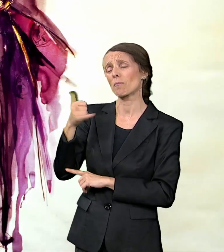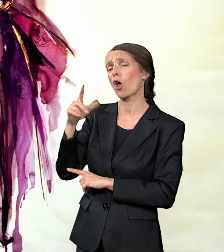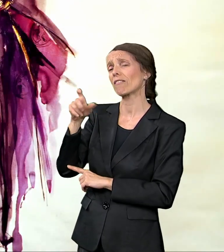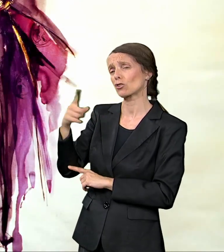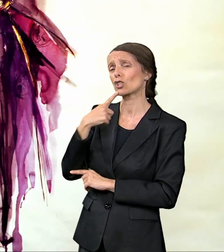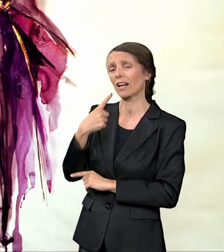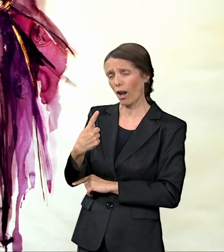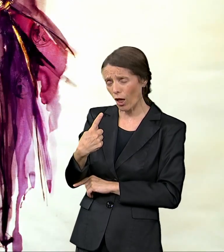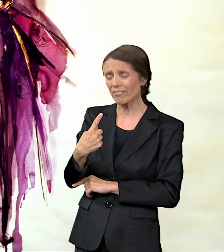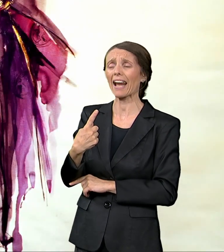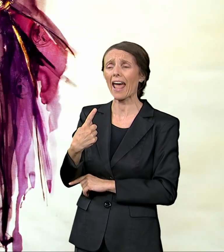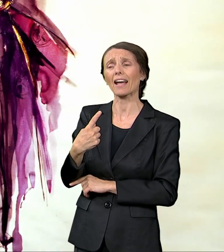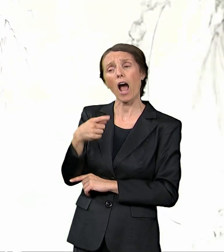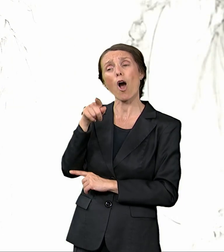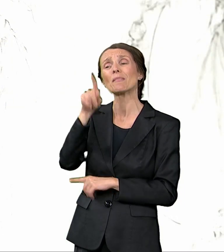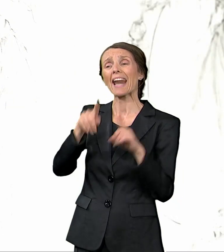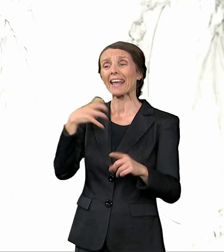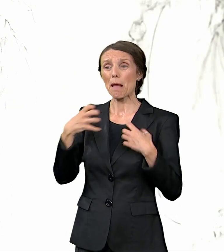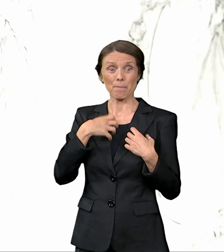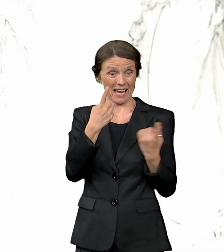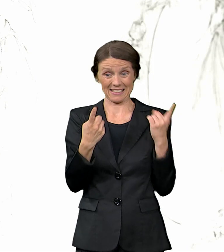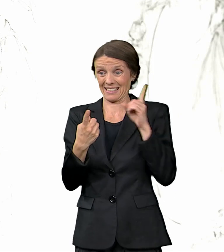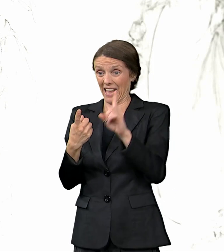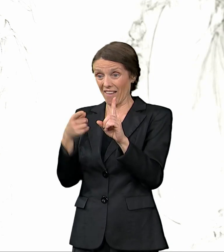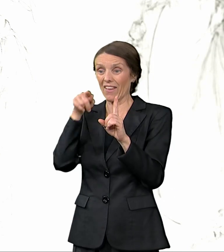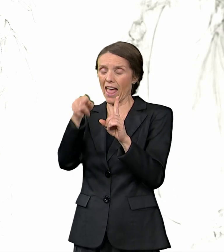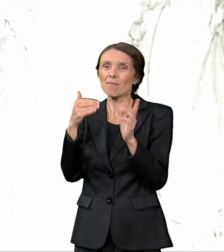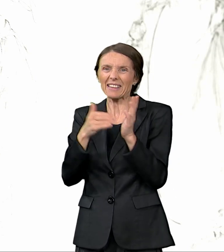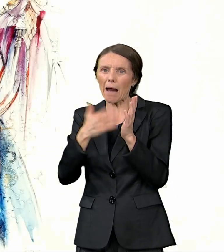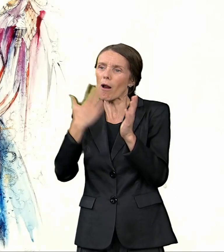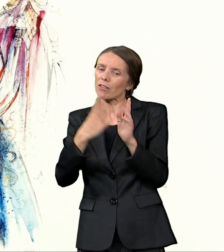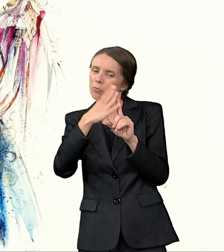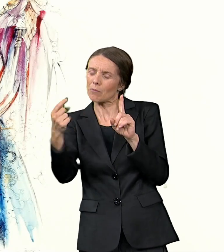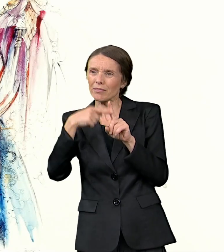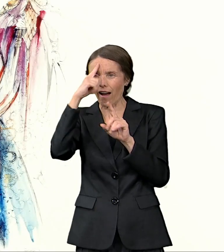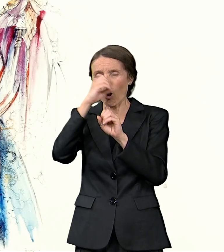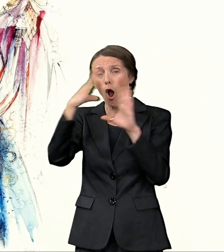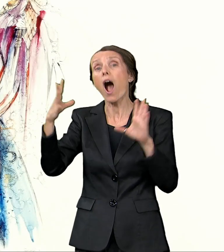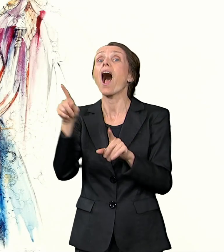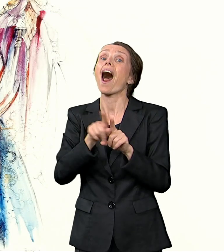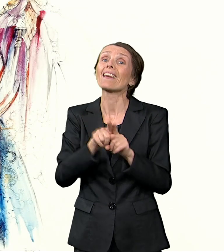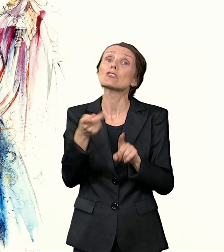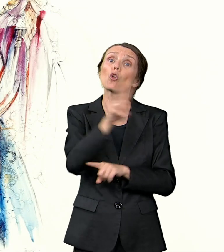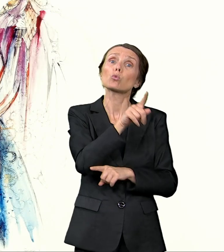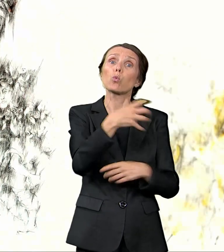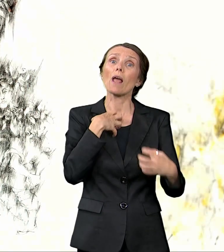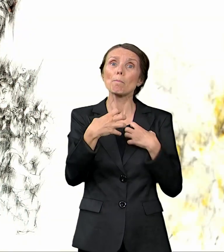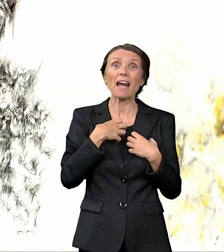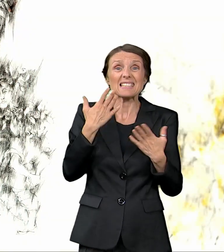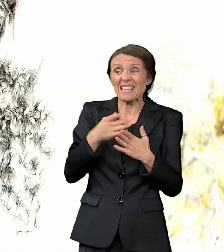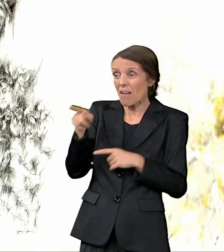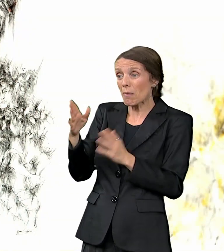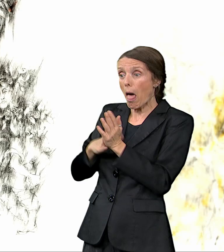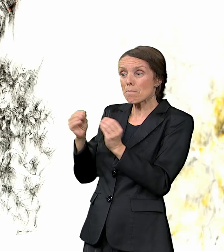slika. Kao što je sreća da su neke prave predstave imale njene kostime. Beleška je Jovana Čirilova u monografiji Milanke